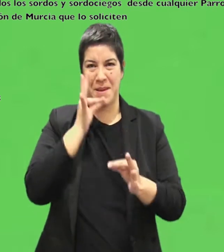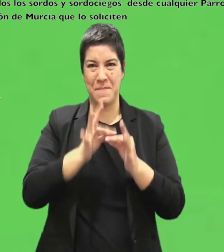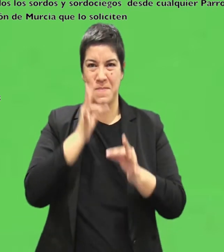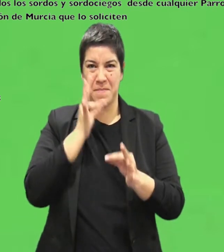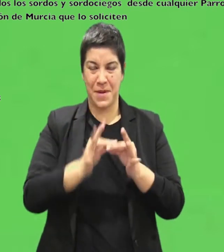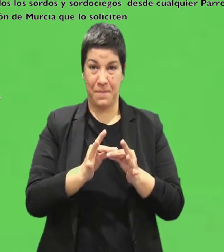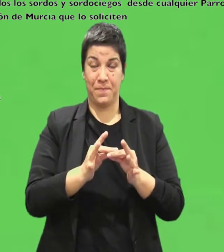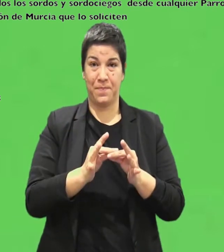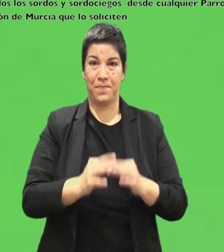septiembre